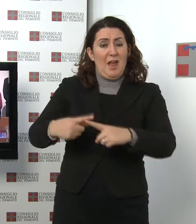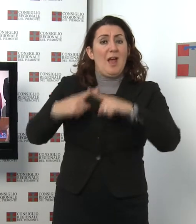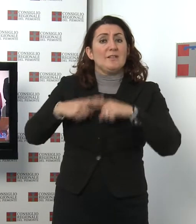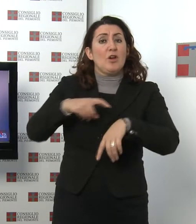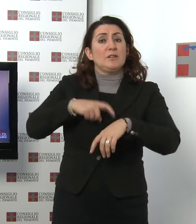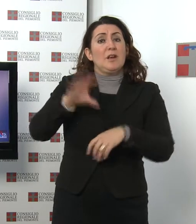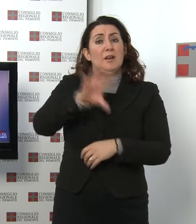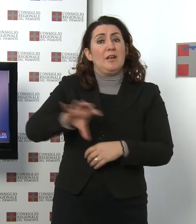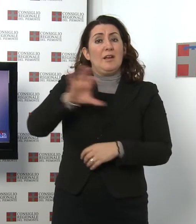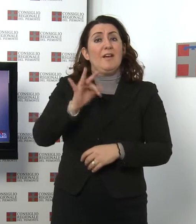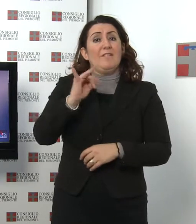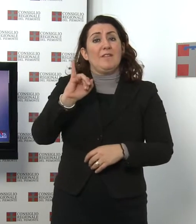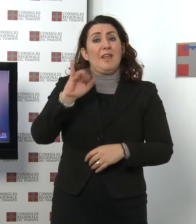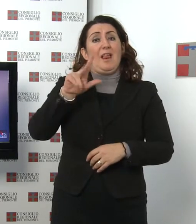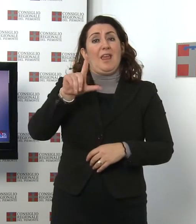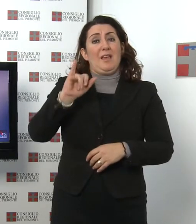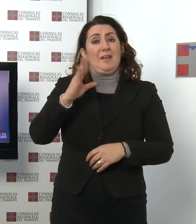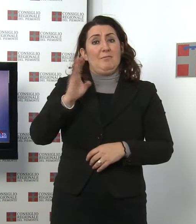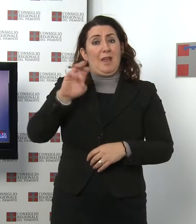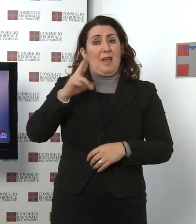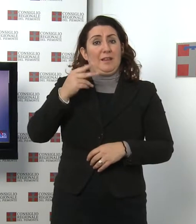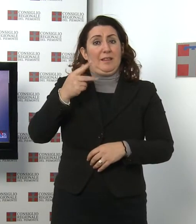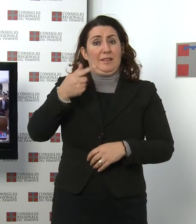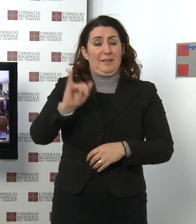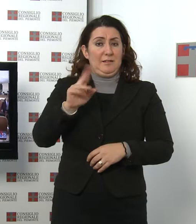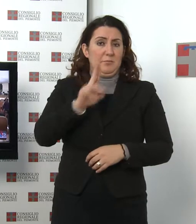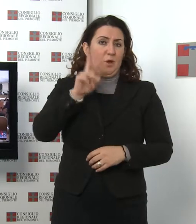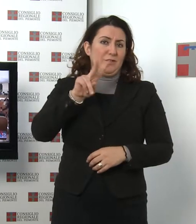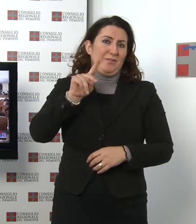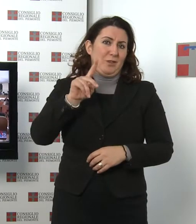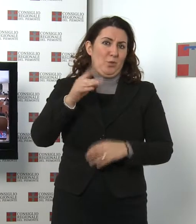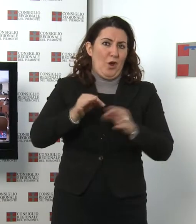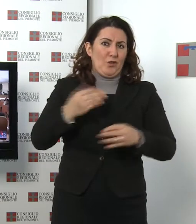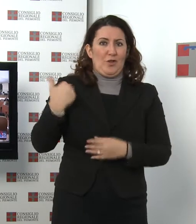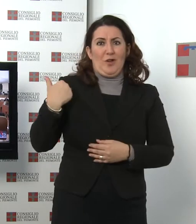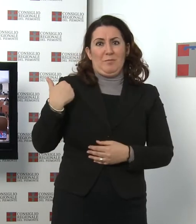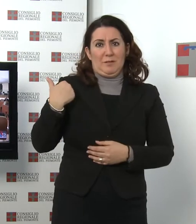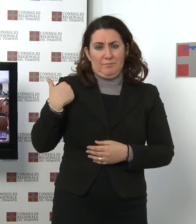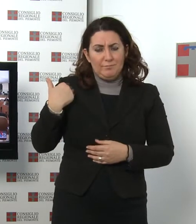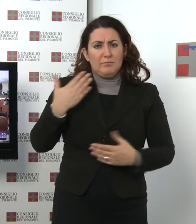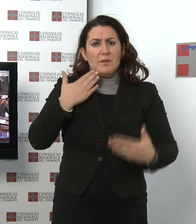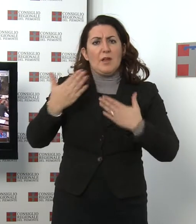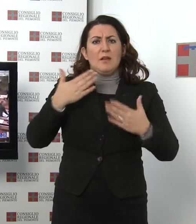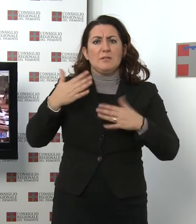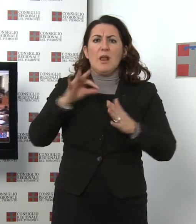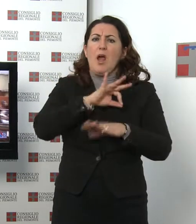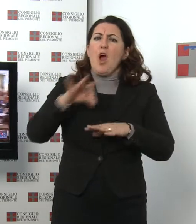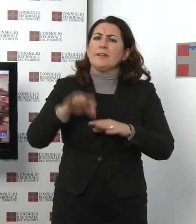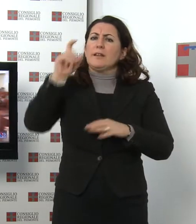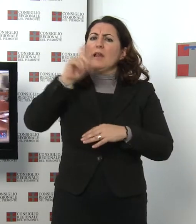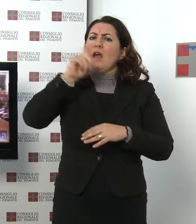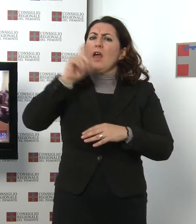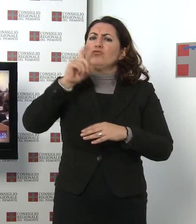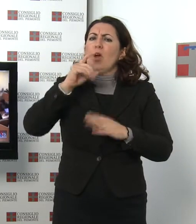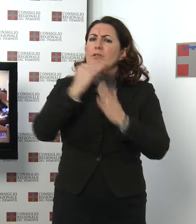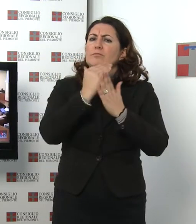regionale Giuseppe Filiberti, scomparso il 21 ottobre. L'Assemblea ha poi approvato all'unanimità un ordine del giorno in occasione